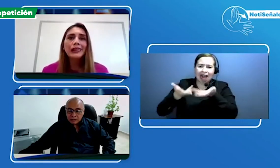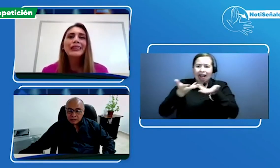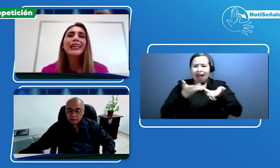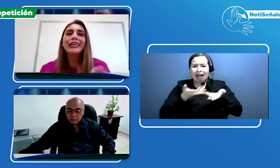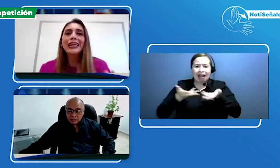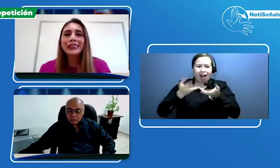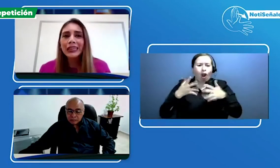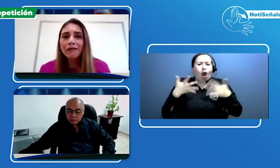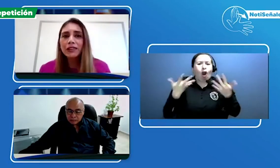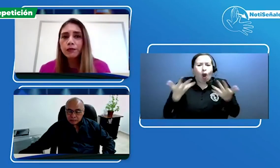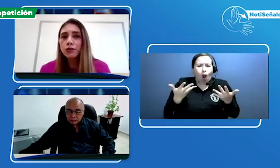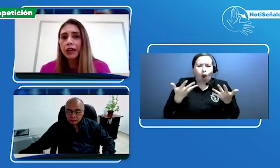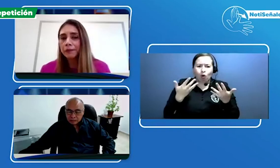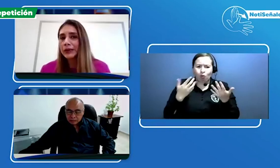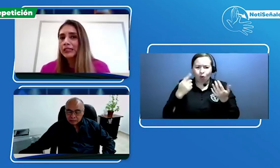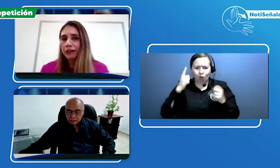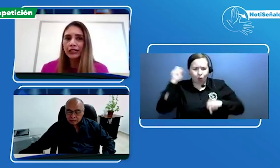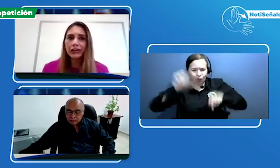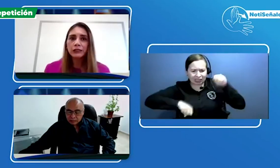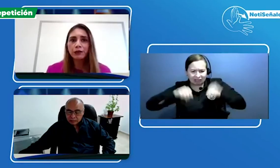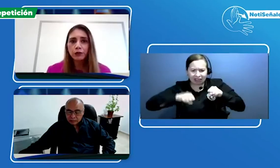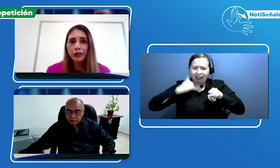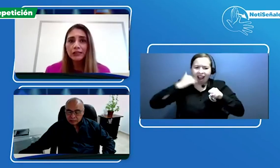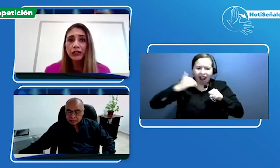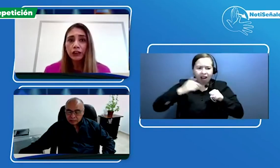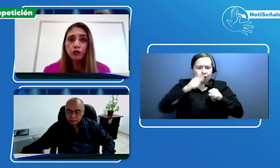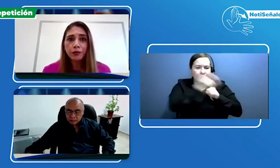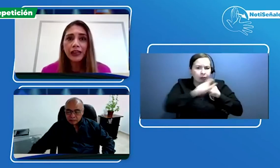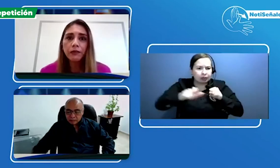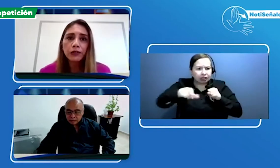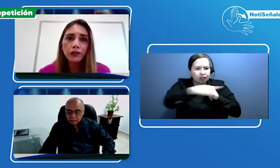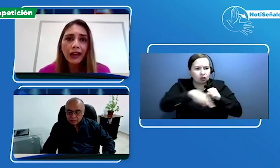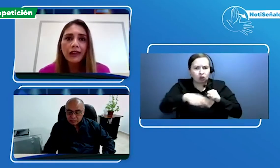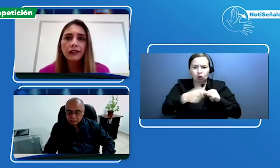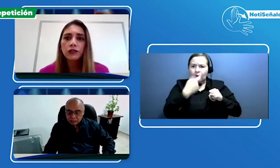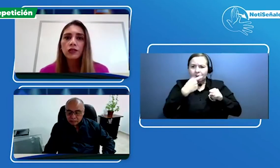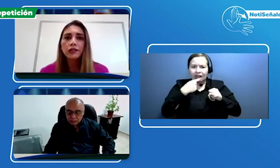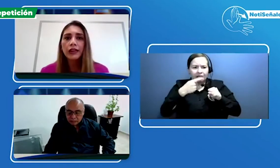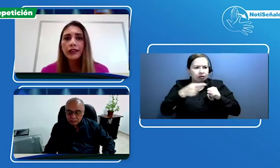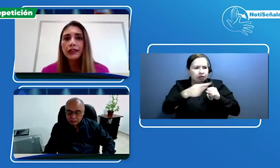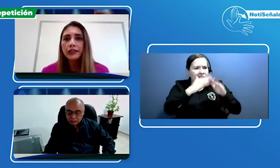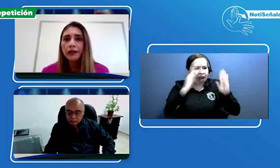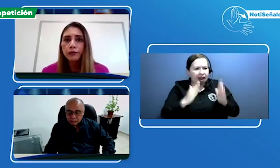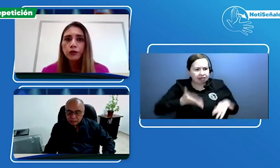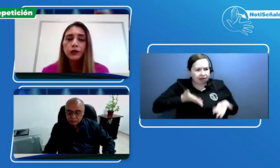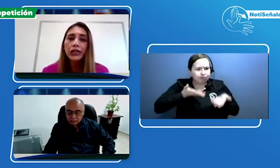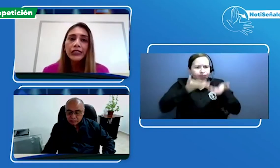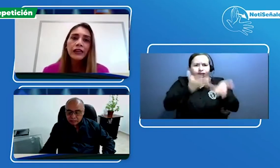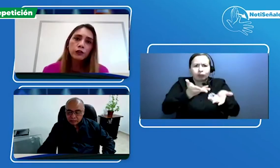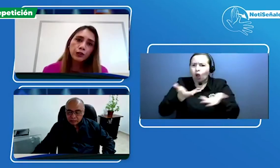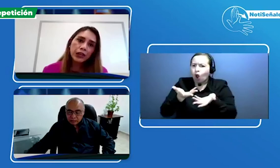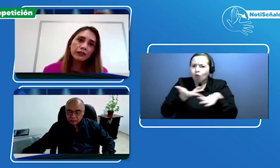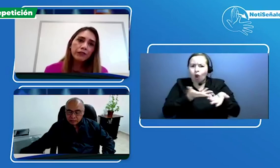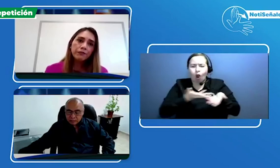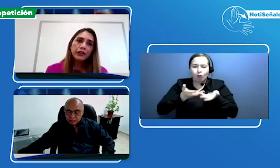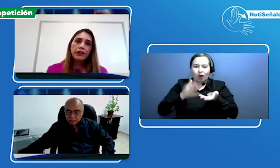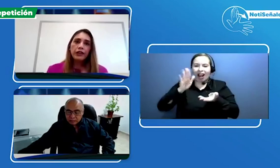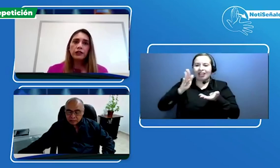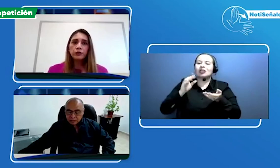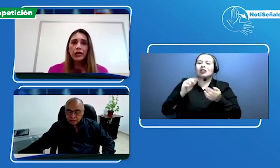qué alternativas buscar para llevarle a las personas sus medicamentos a casa. Entonces, ahí diseñamos una línea incluyente. Es una